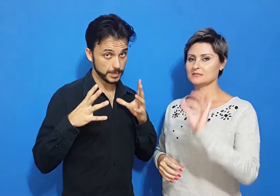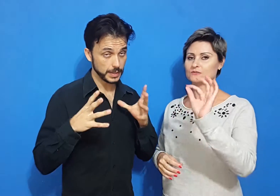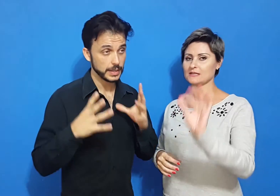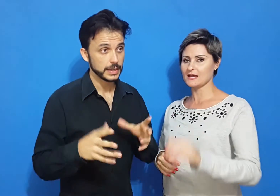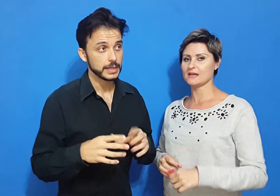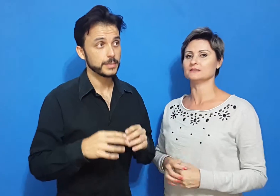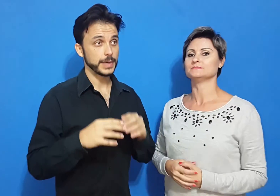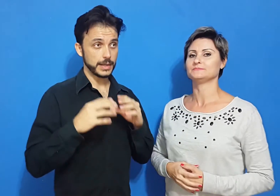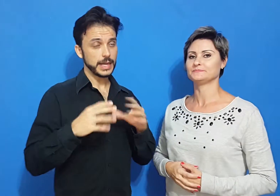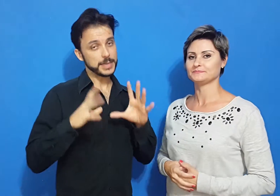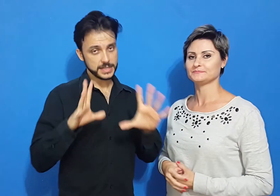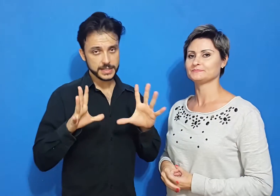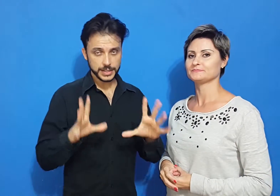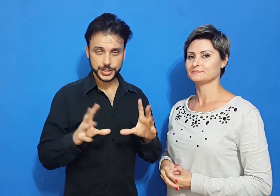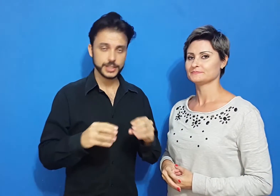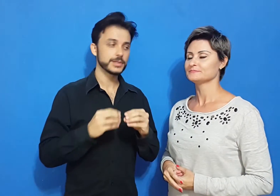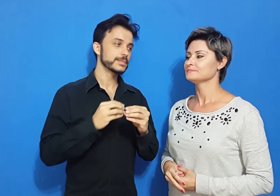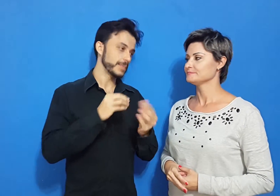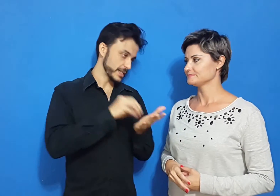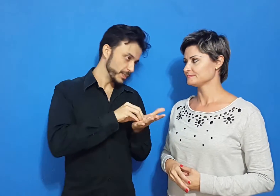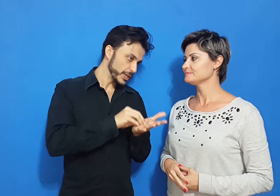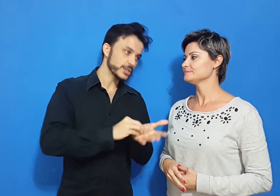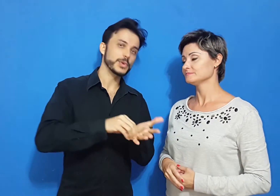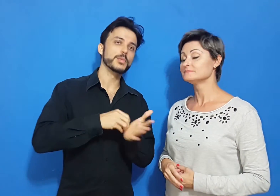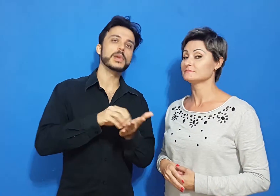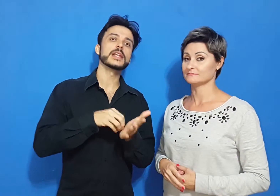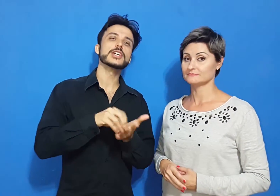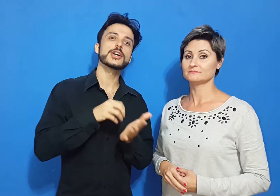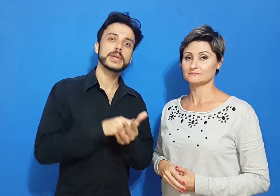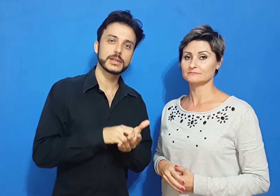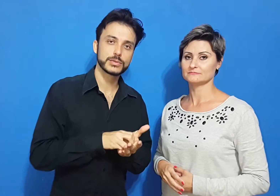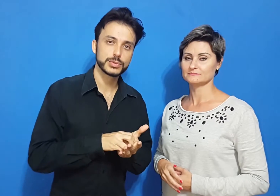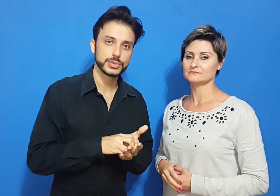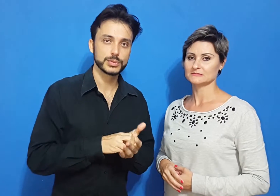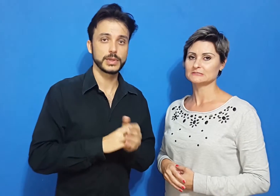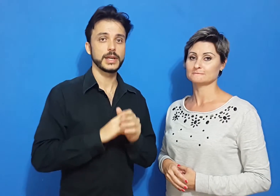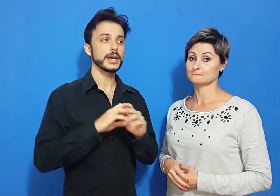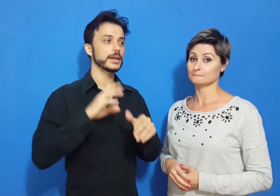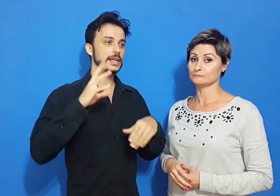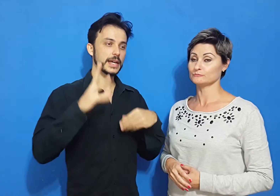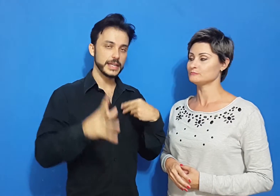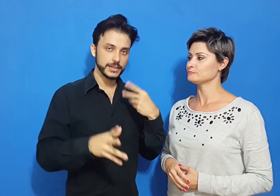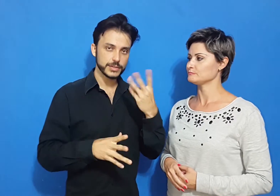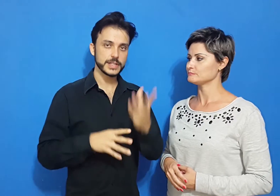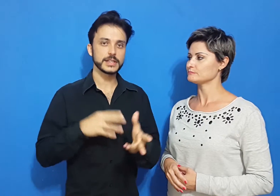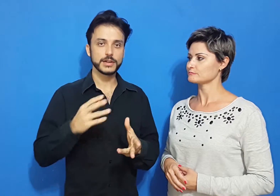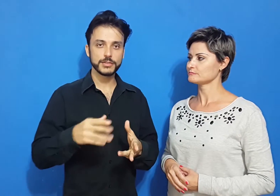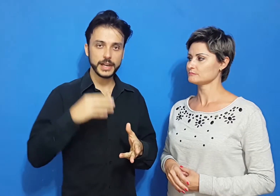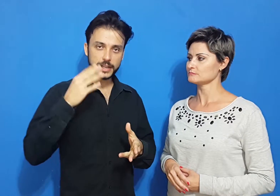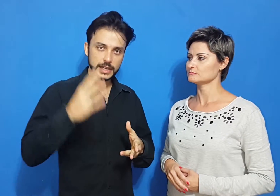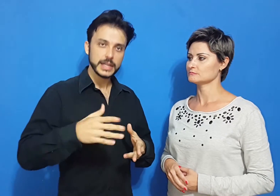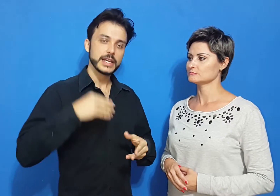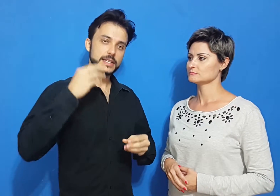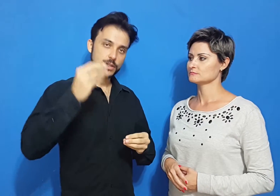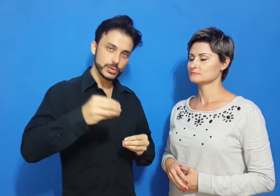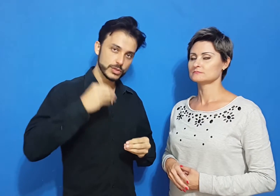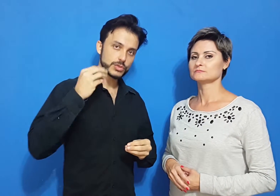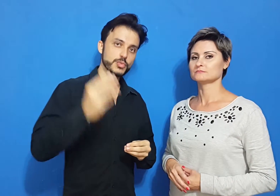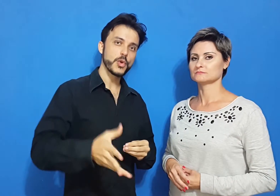paciência inteligente passa por isso, por um planejamento. E aí você, então, vai executando